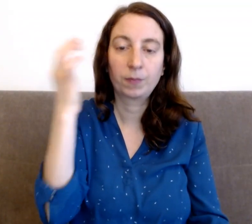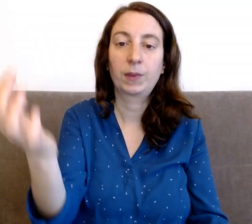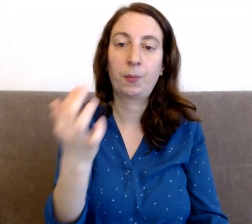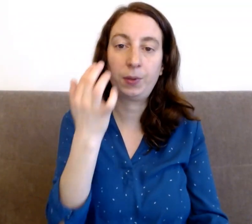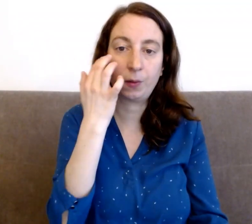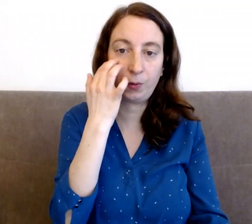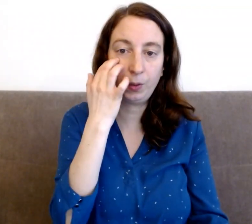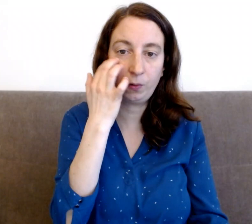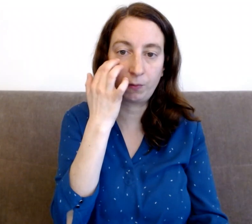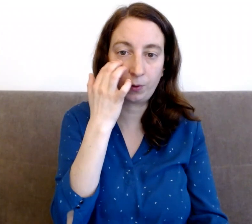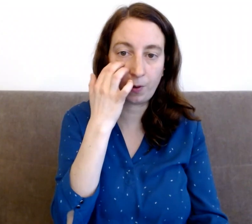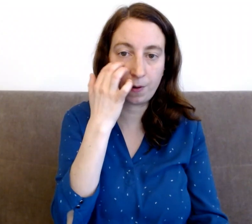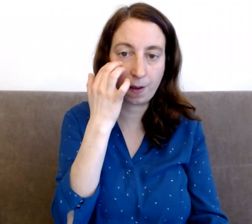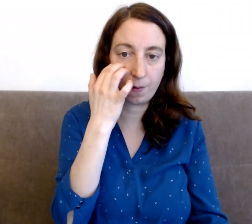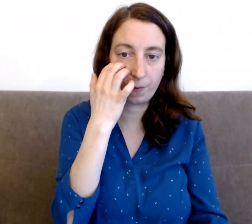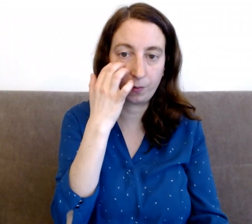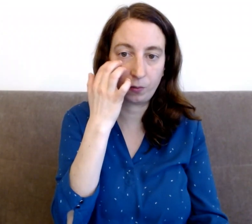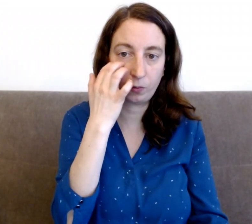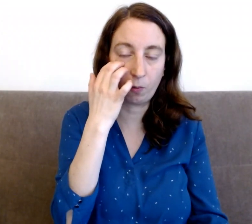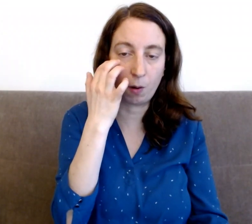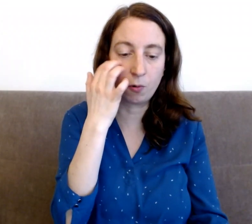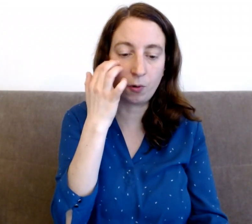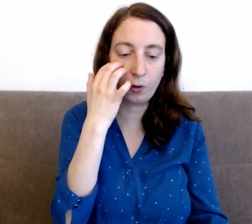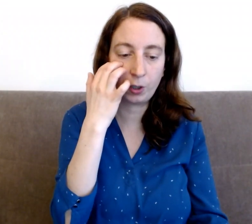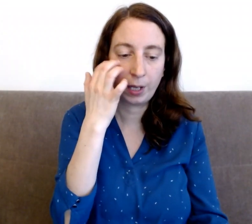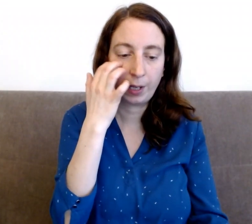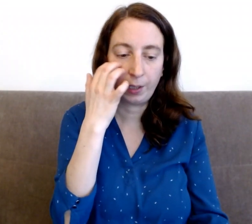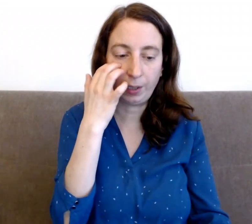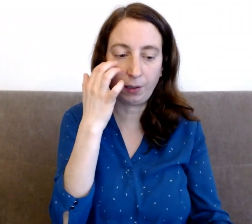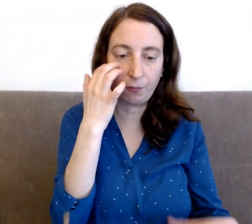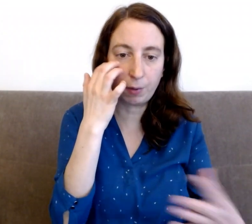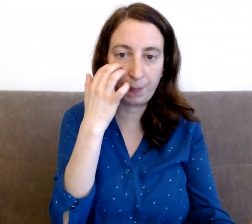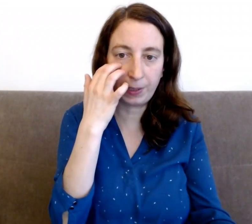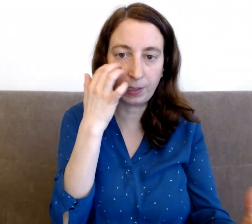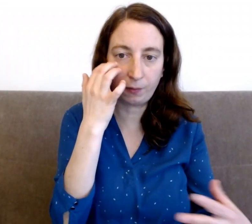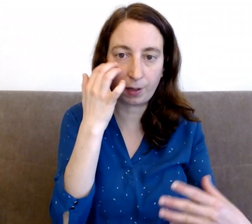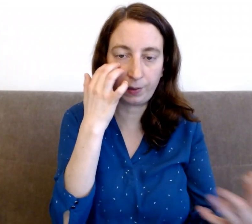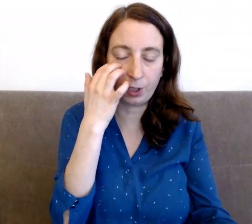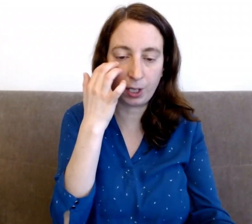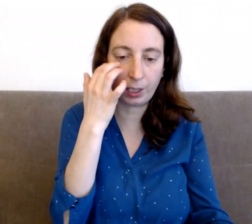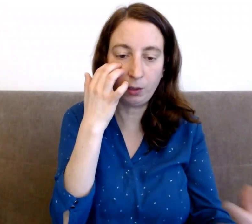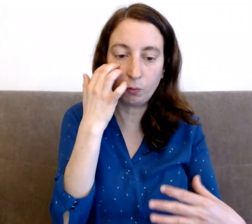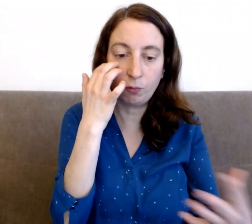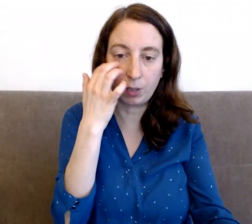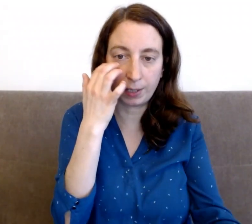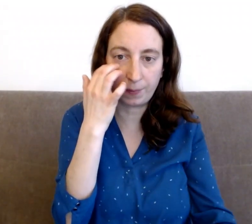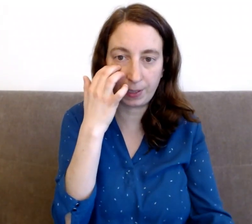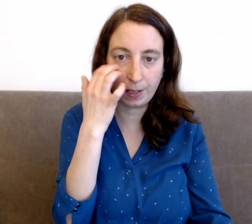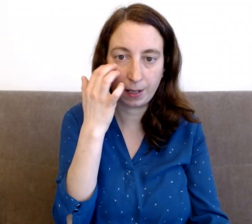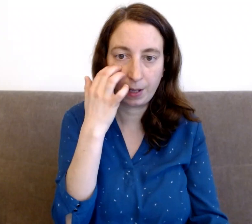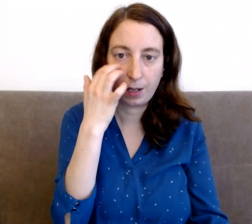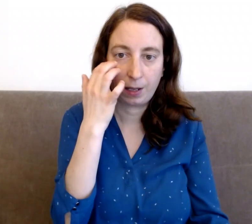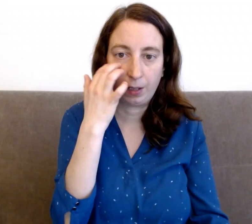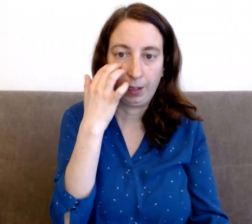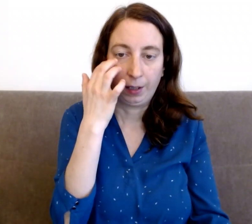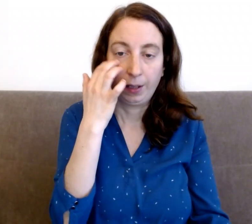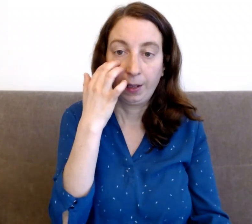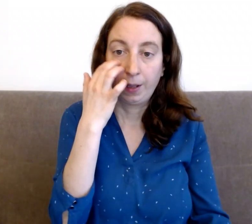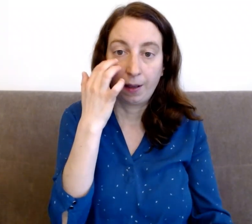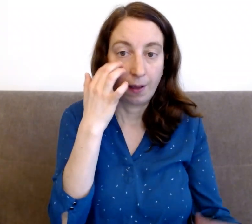Tapotez ensuite sous votre œil, droit ou gauche, et vous répétez cette phrase générique, ou vous l'adaptez à